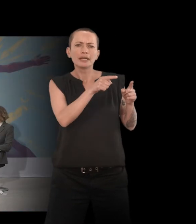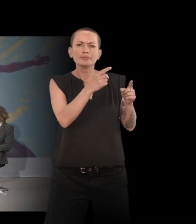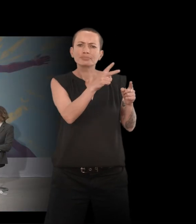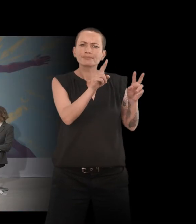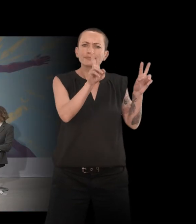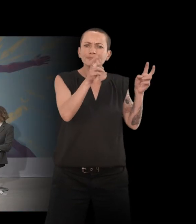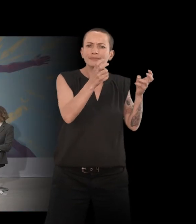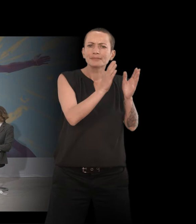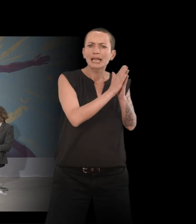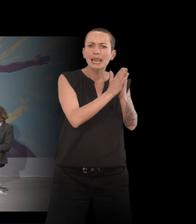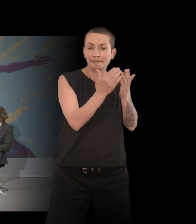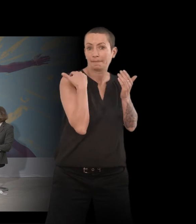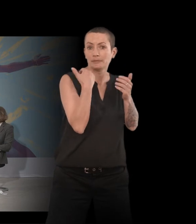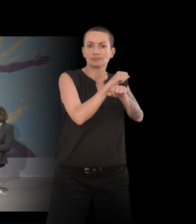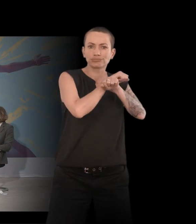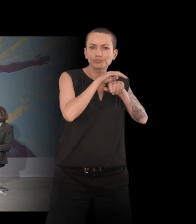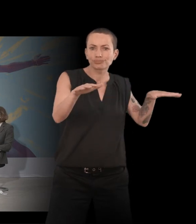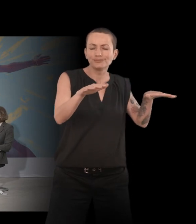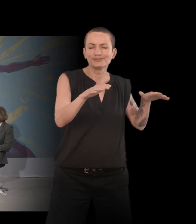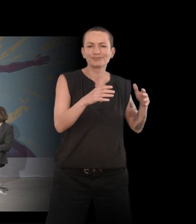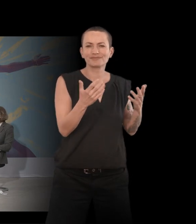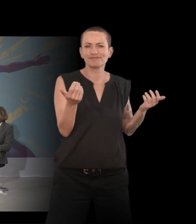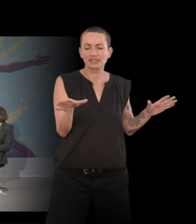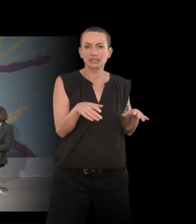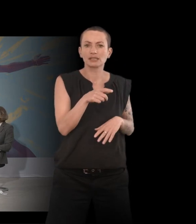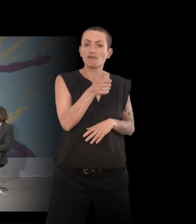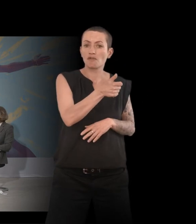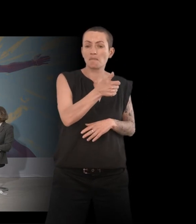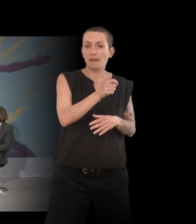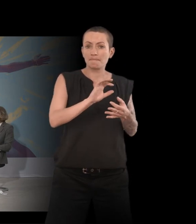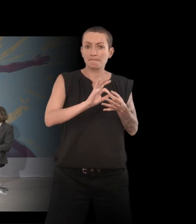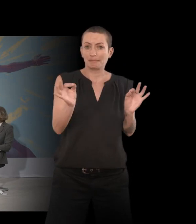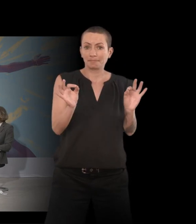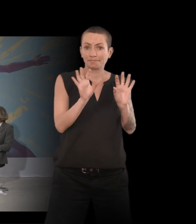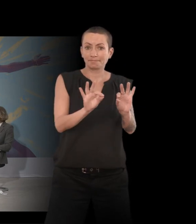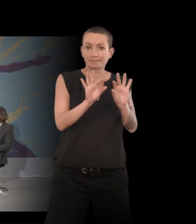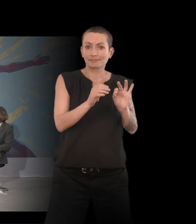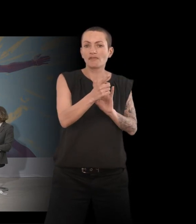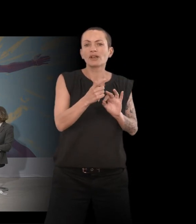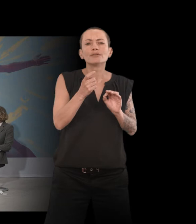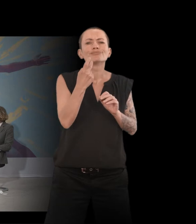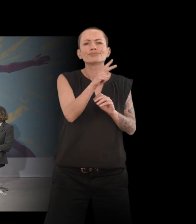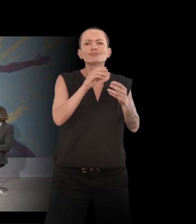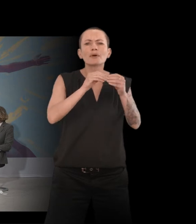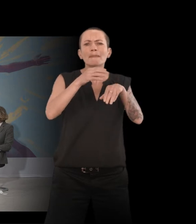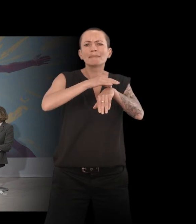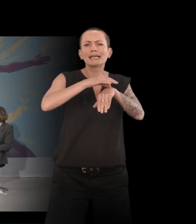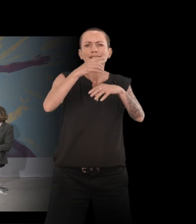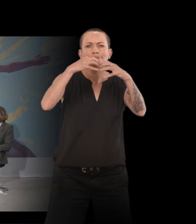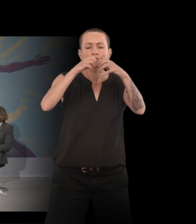nœuds, vient de paraître aux éditions Autrement, c'est le récit que vous avez construit à partir de votre rupture d'anévrisme survenue en